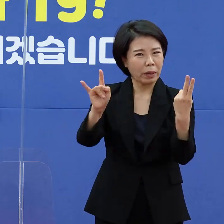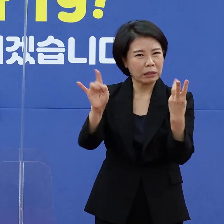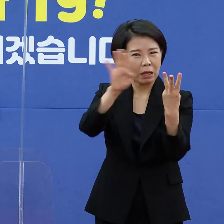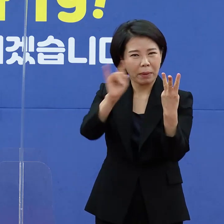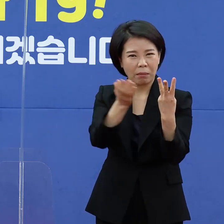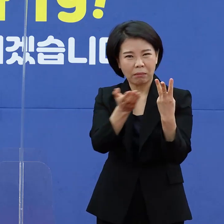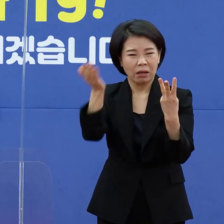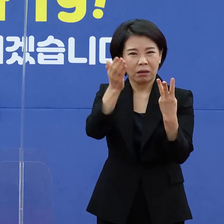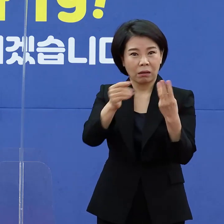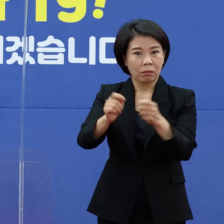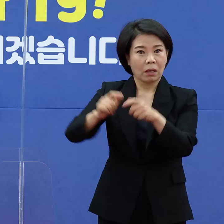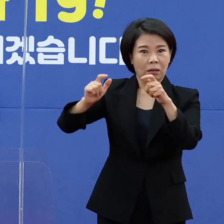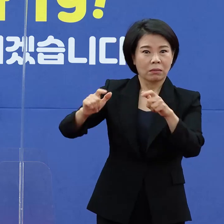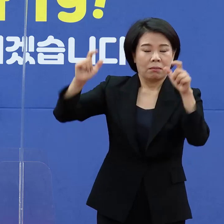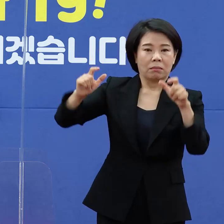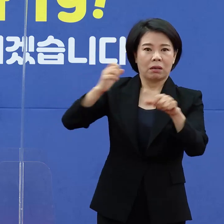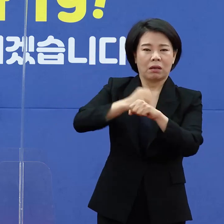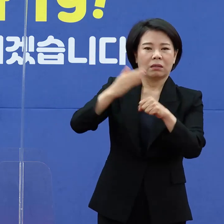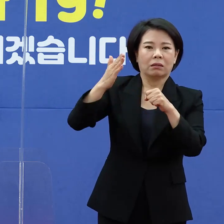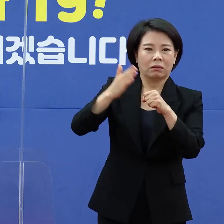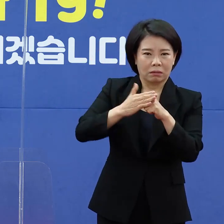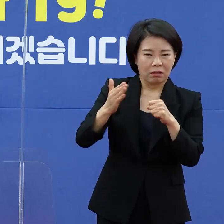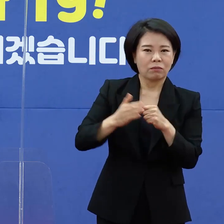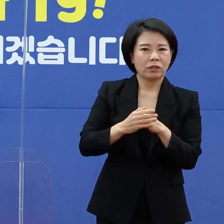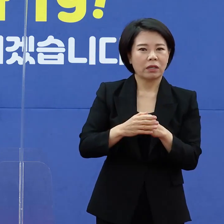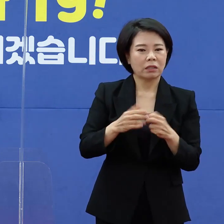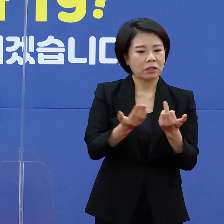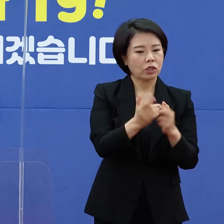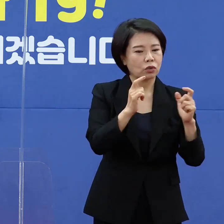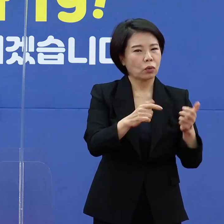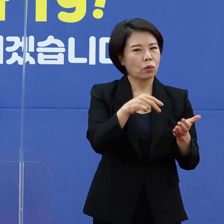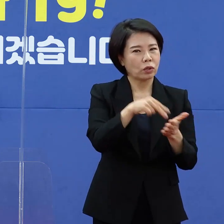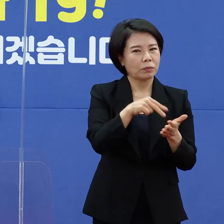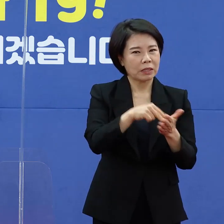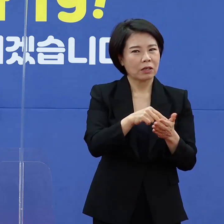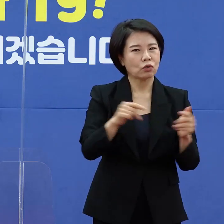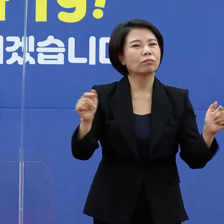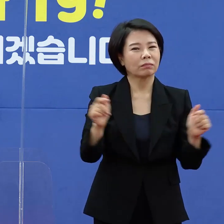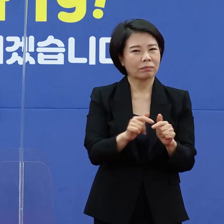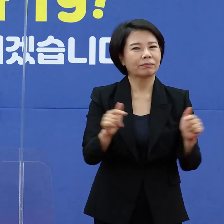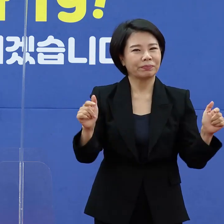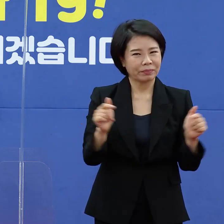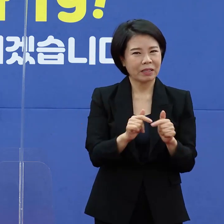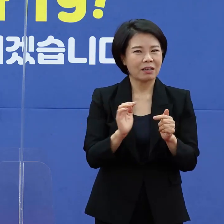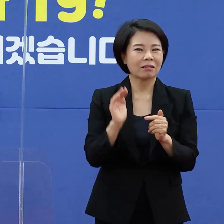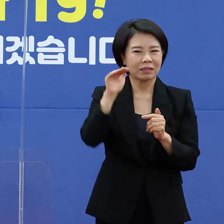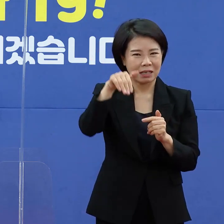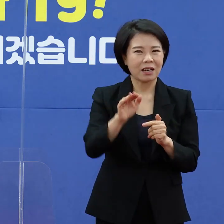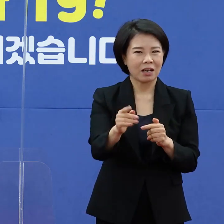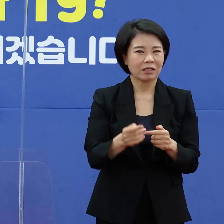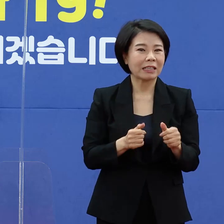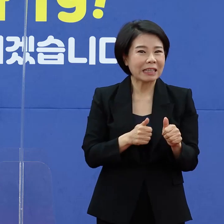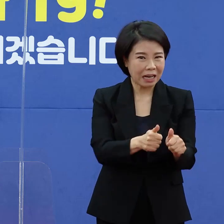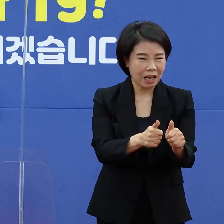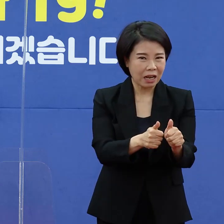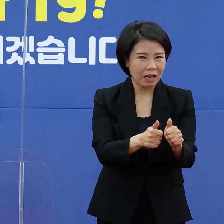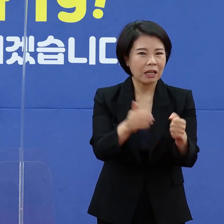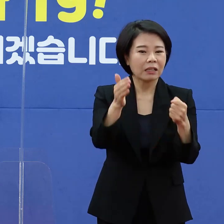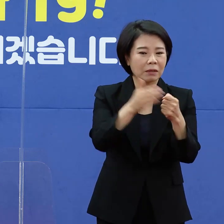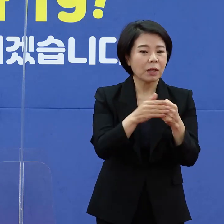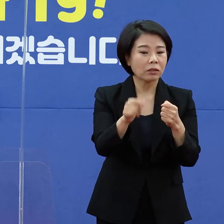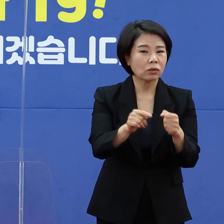3배 이상 이렇게 발생되고 있기 때문에 저희가 대단히 유연하게 탄력적으로 대응을 할 계획이고 그에 따르는